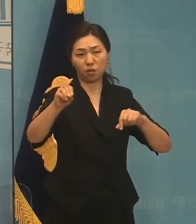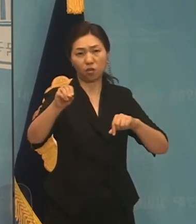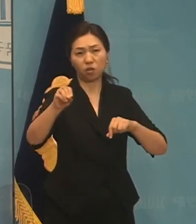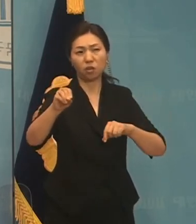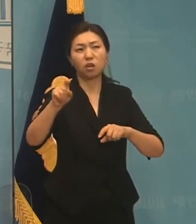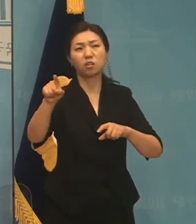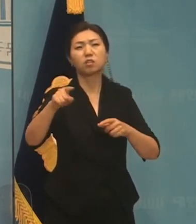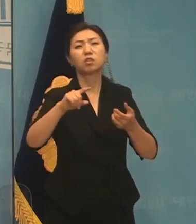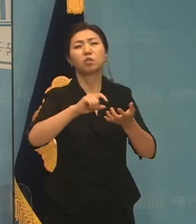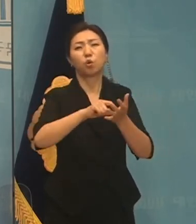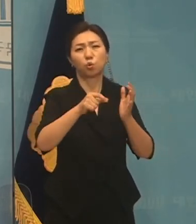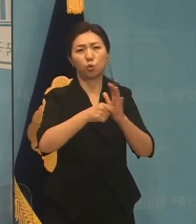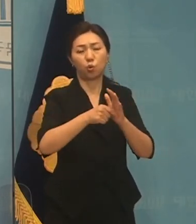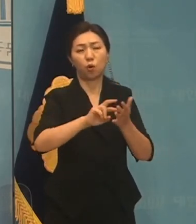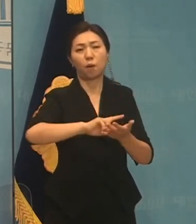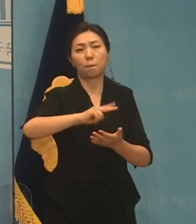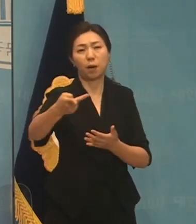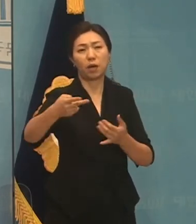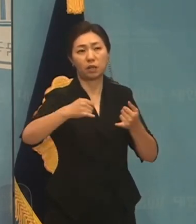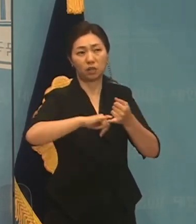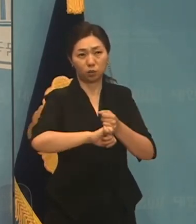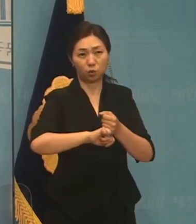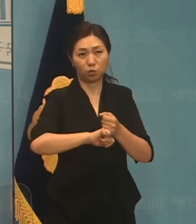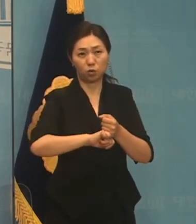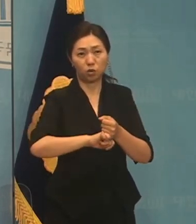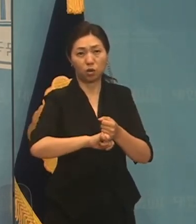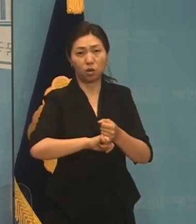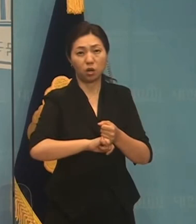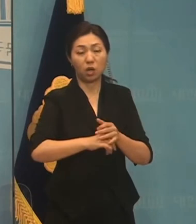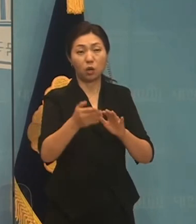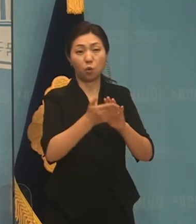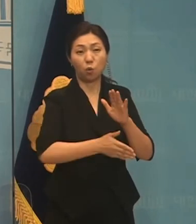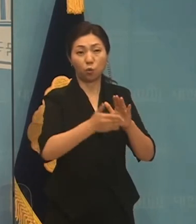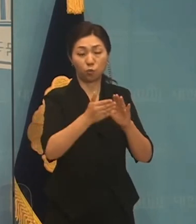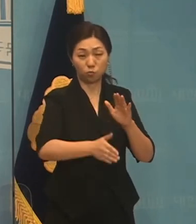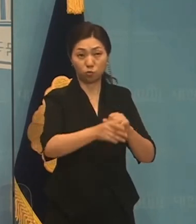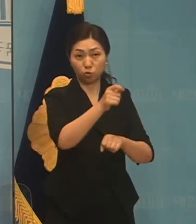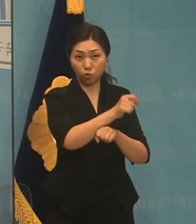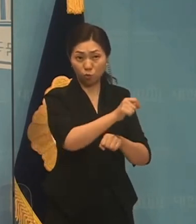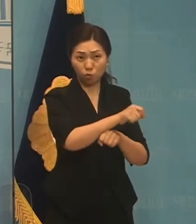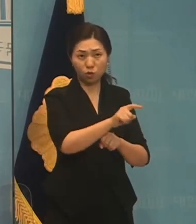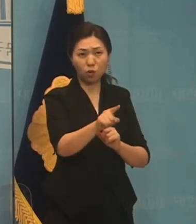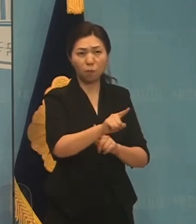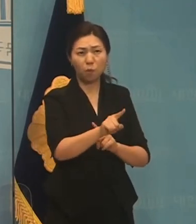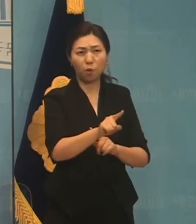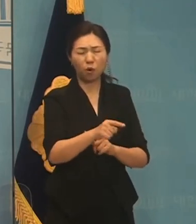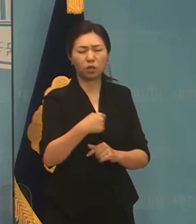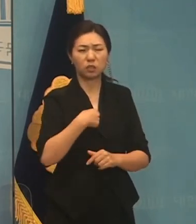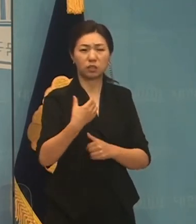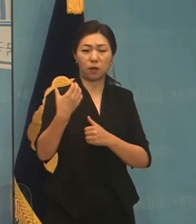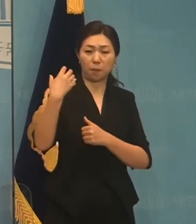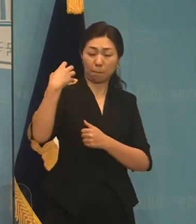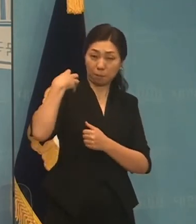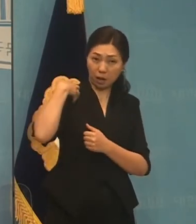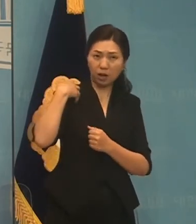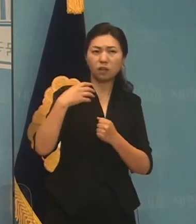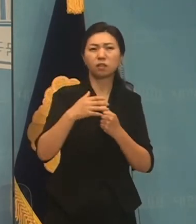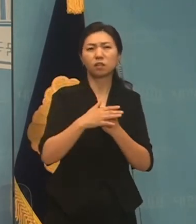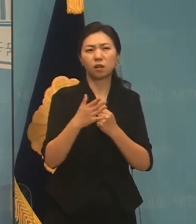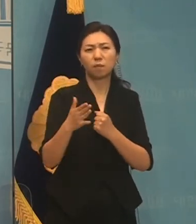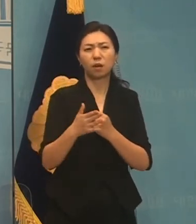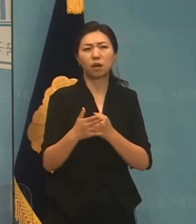정무직 공무원들은 진급에서 올라간 공무원들이 아니고 자기가 그 일을 맞겠다고 해서